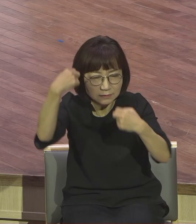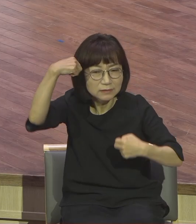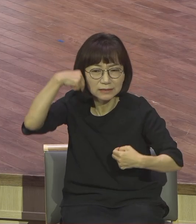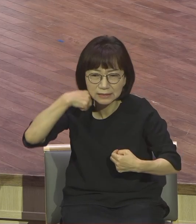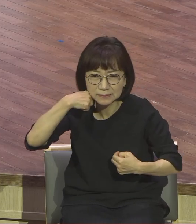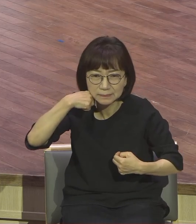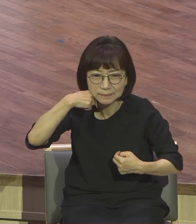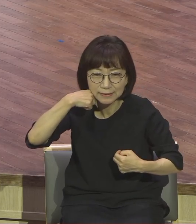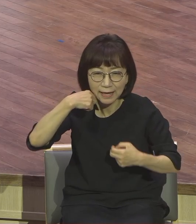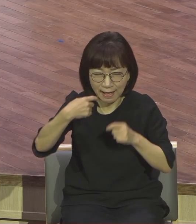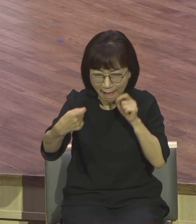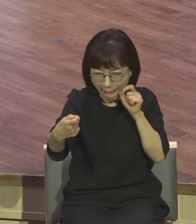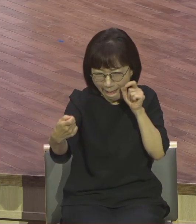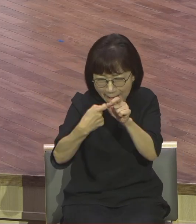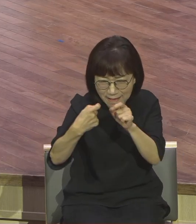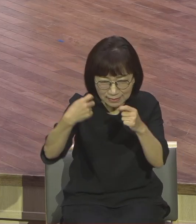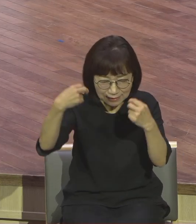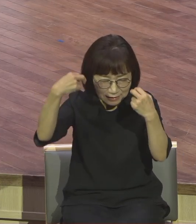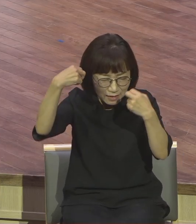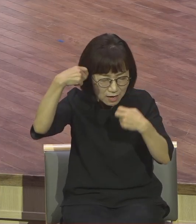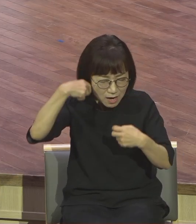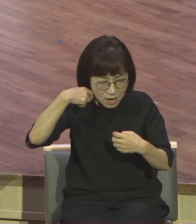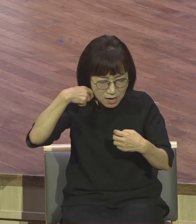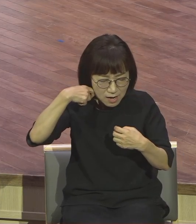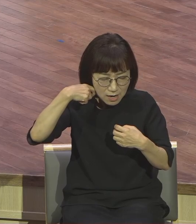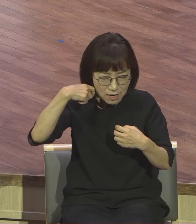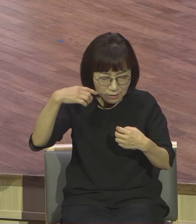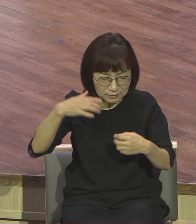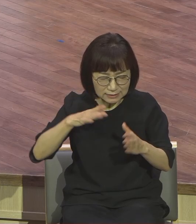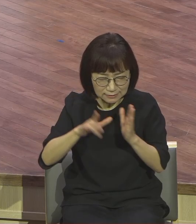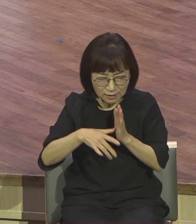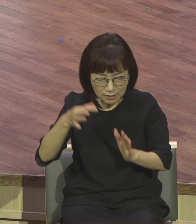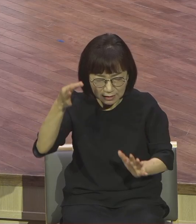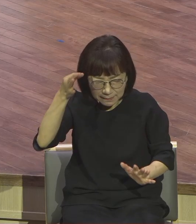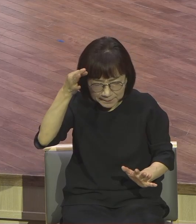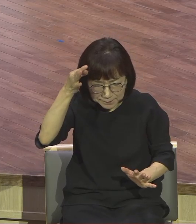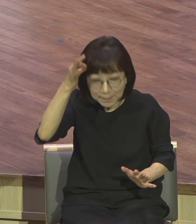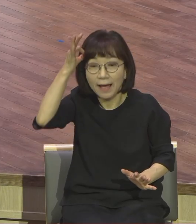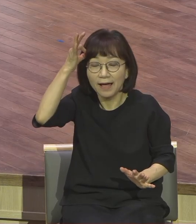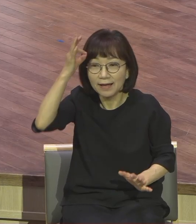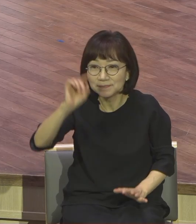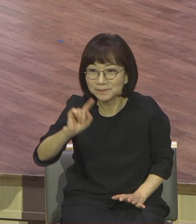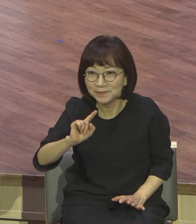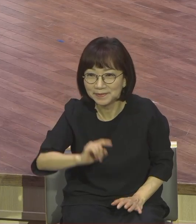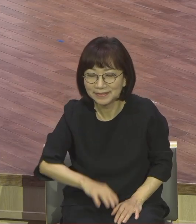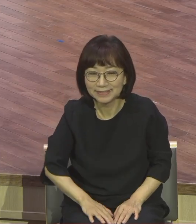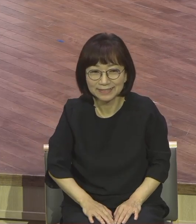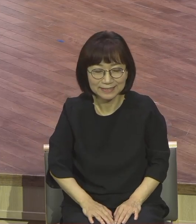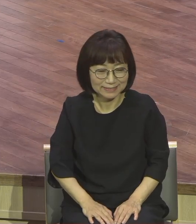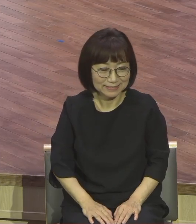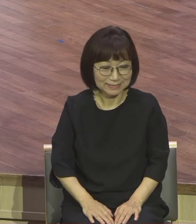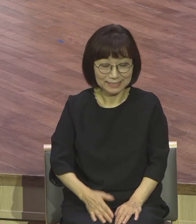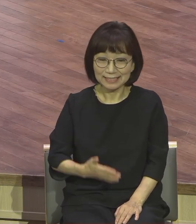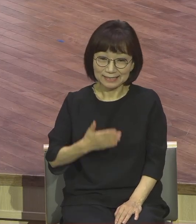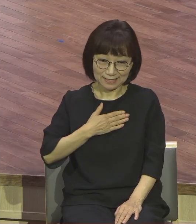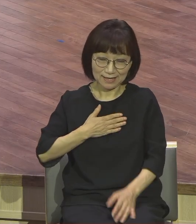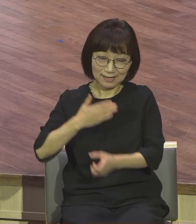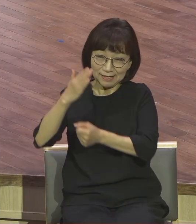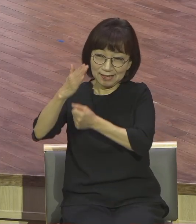그때 하나님 내게 확 생각나 뭐냐 압니까 자 봐라 내가 우주 마음으로 다 내가 말씀으로